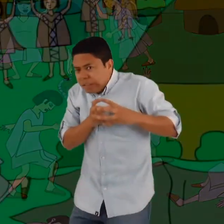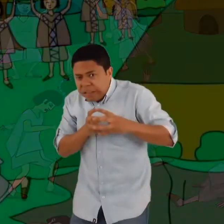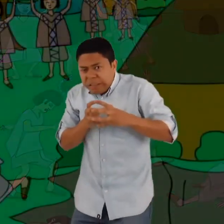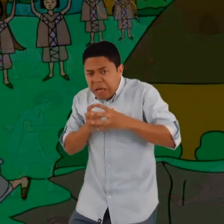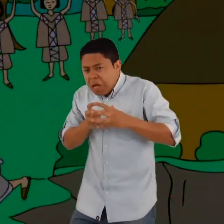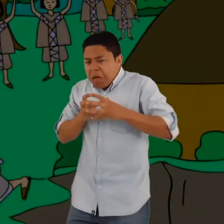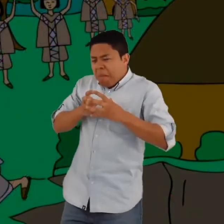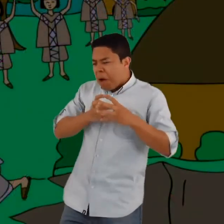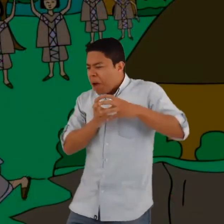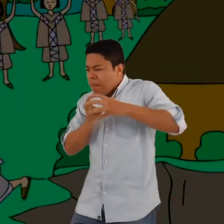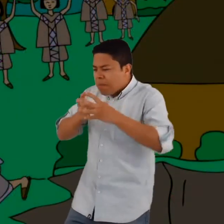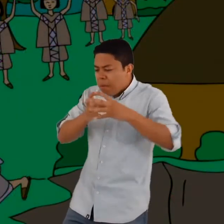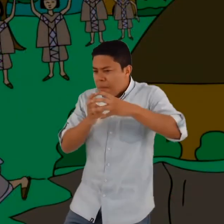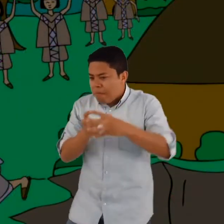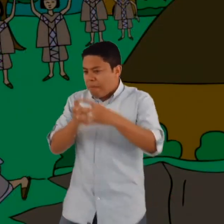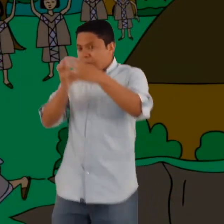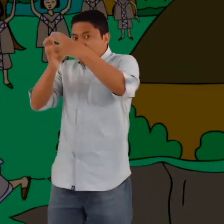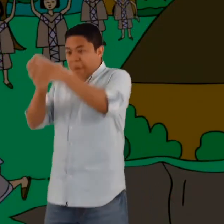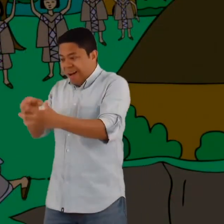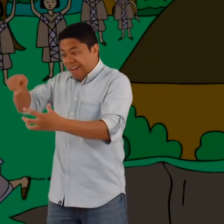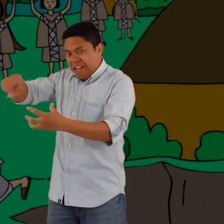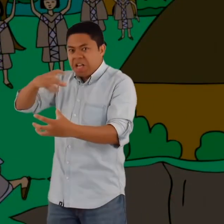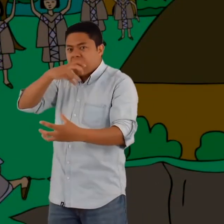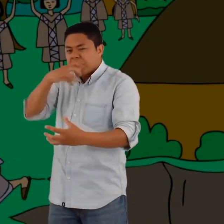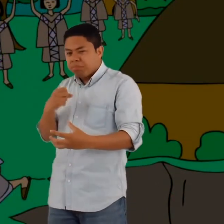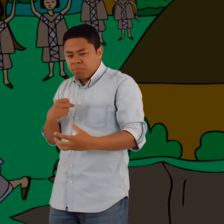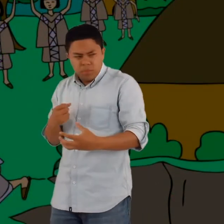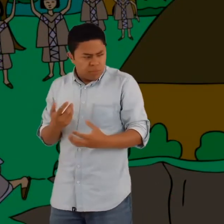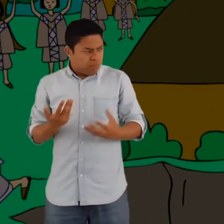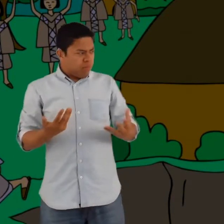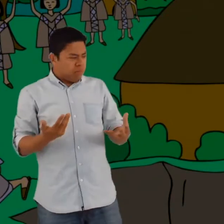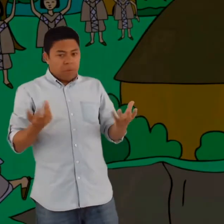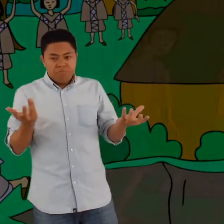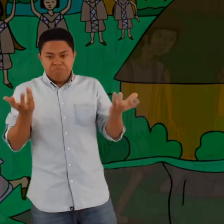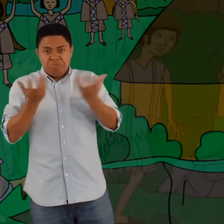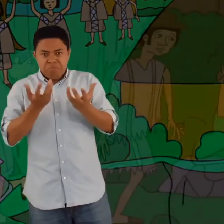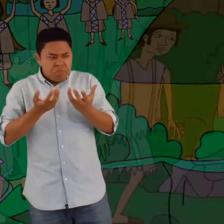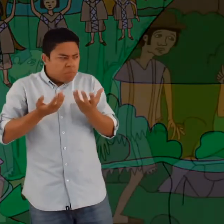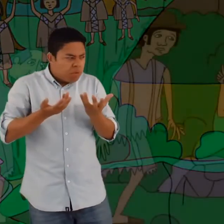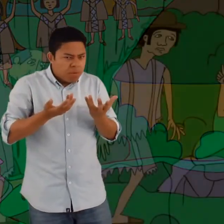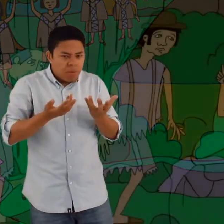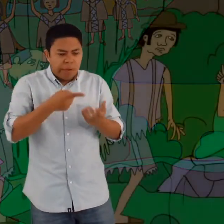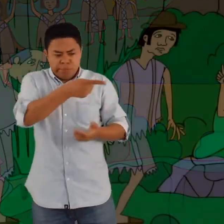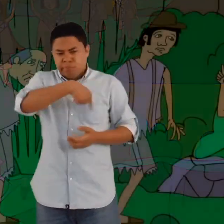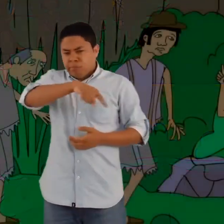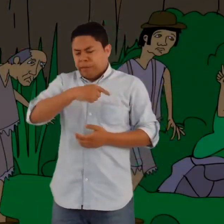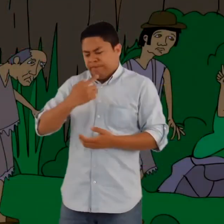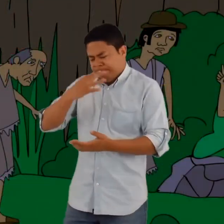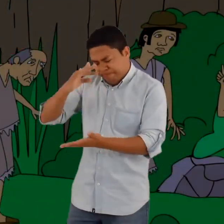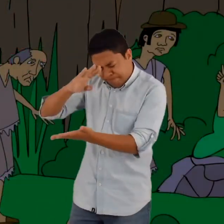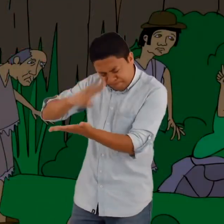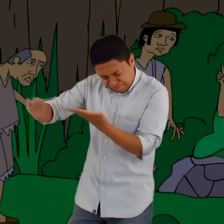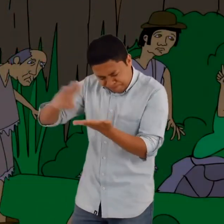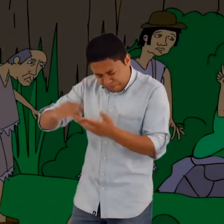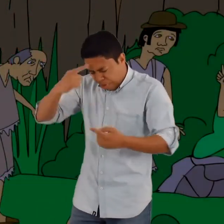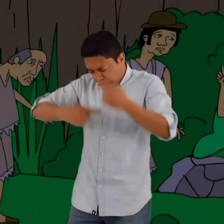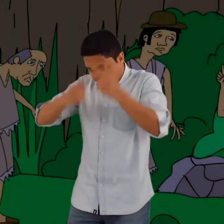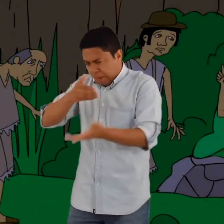largo viaje hasta llegar a la aldea. Al ver un grupo tan grande, los ancianos se sorprendieron y la gente les dijo, Estamos arrepentidos por haberlos